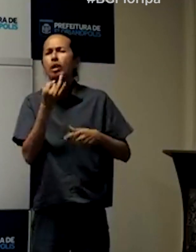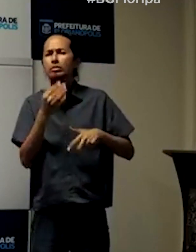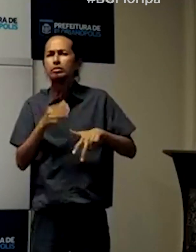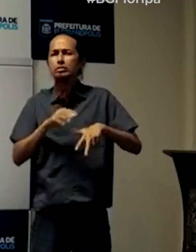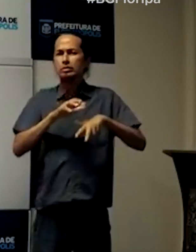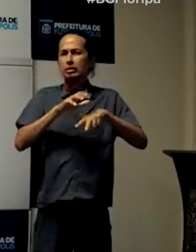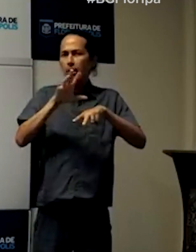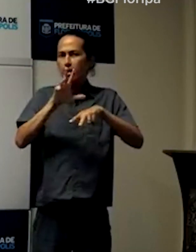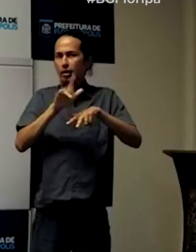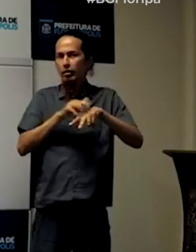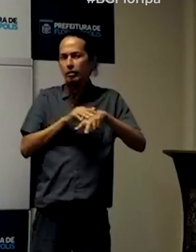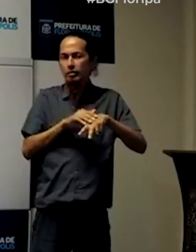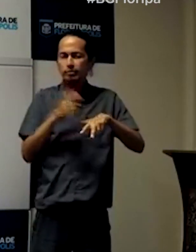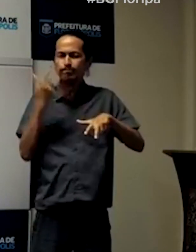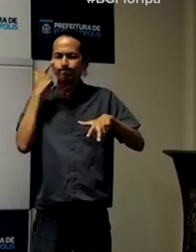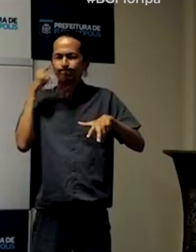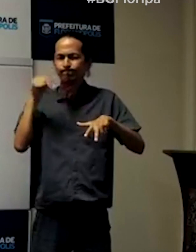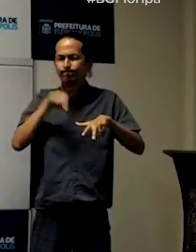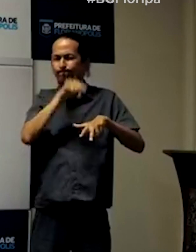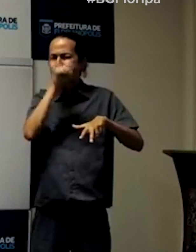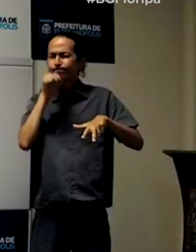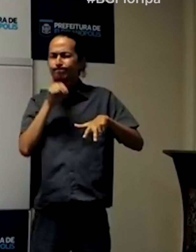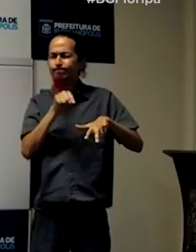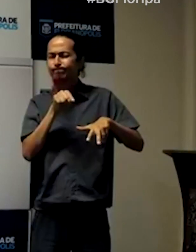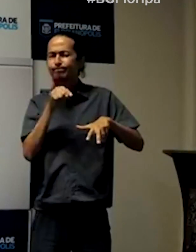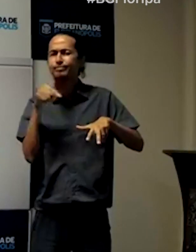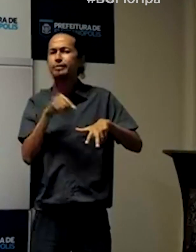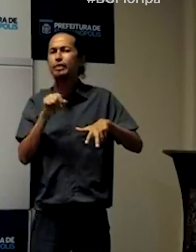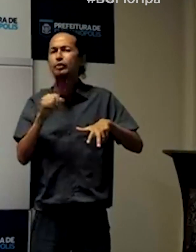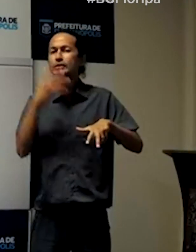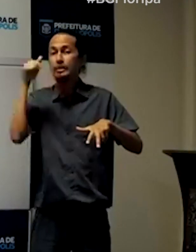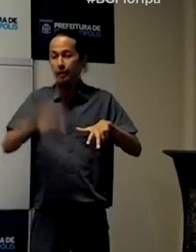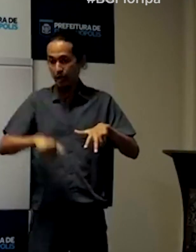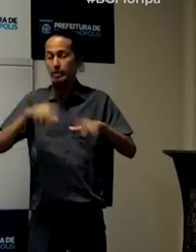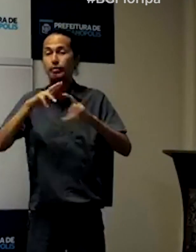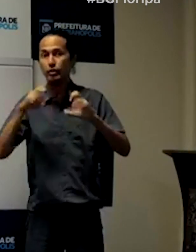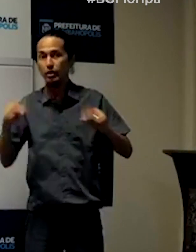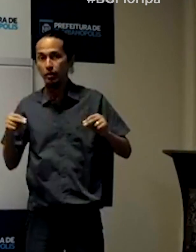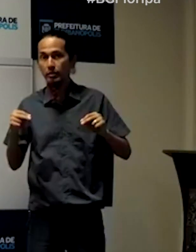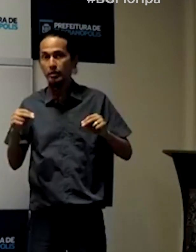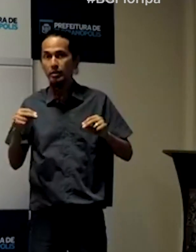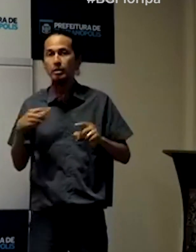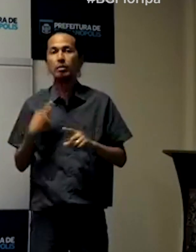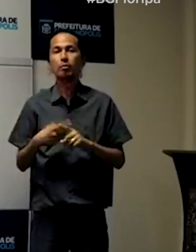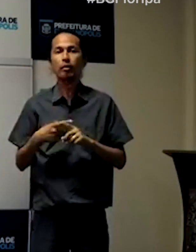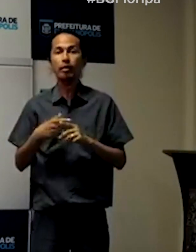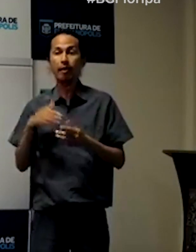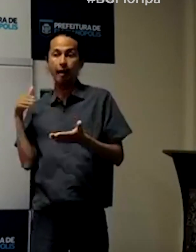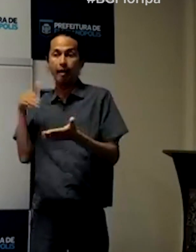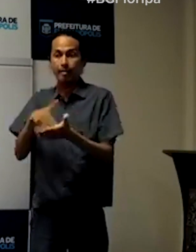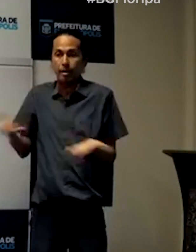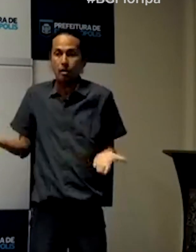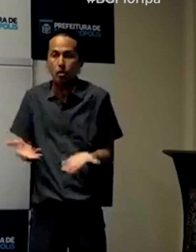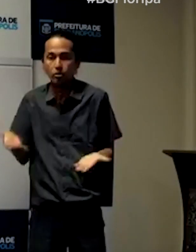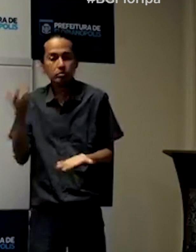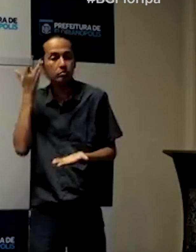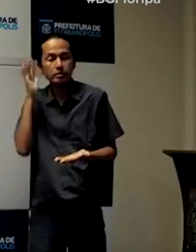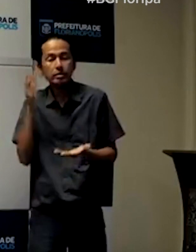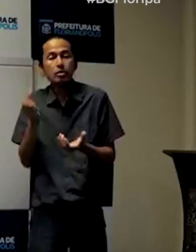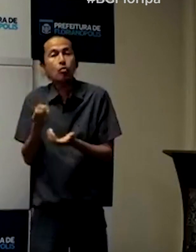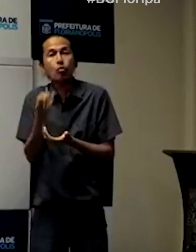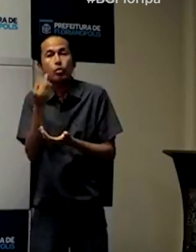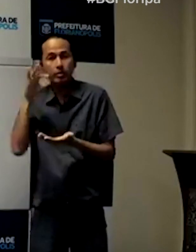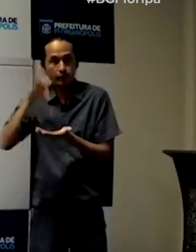semana. Então nós não estamos levando em conta todos os casos suspeitos que temos até hoje, mas sim a realidade